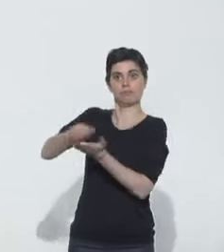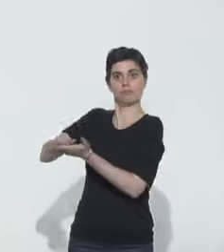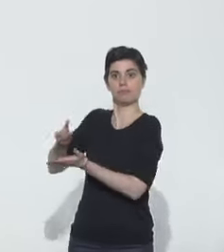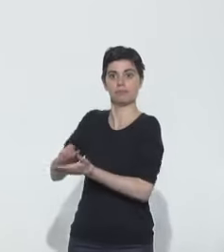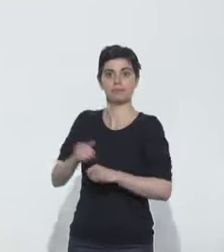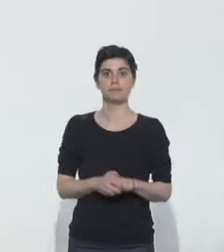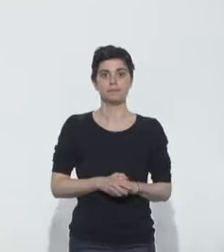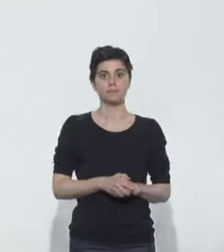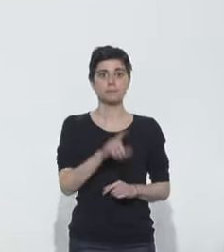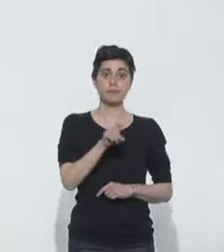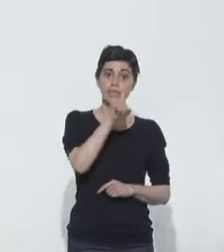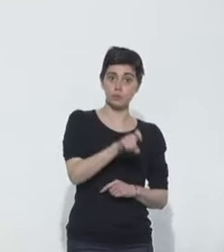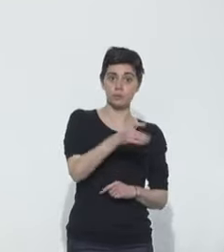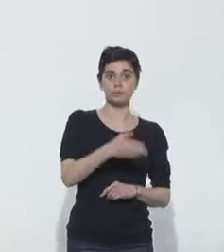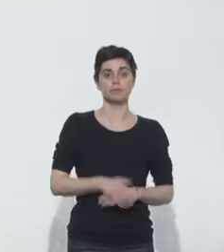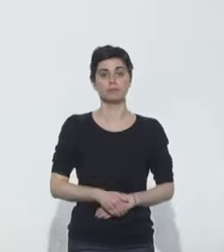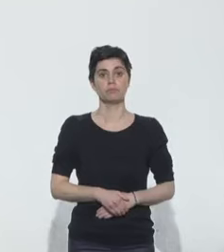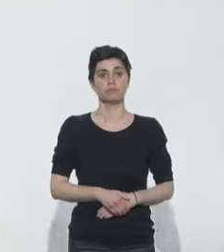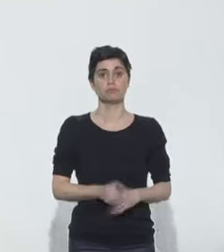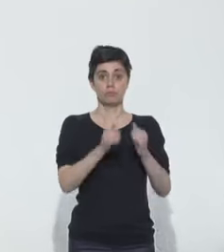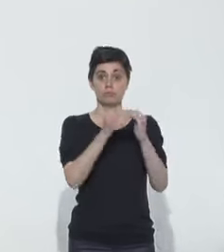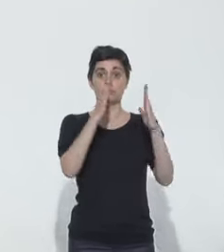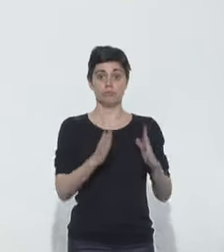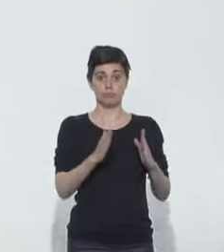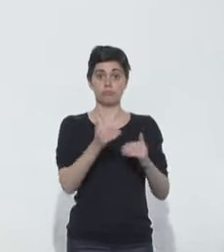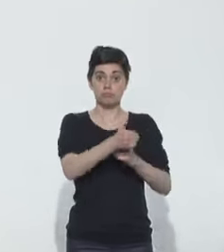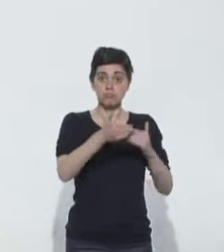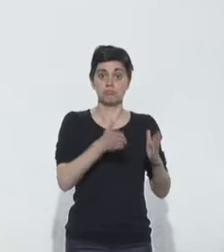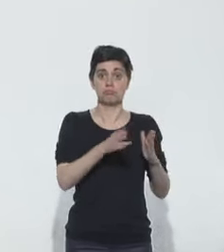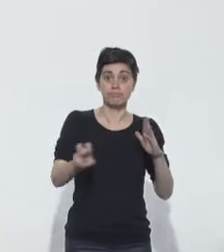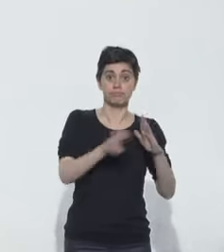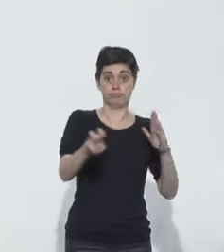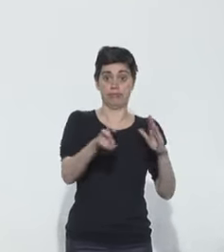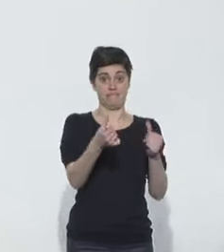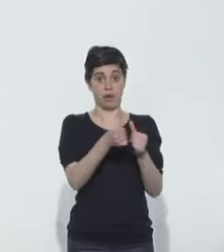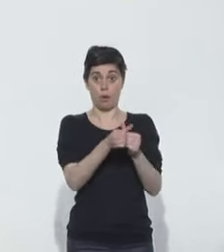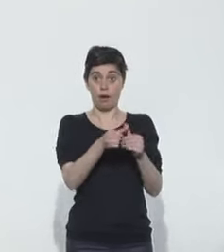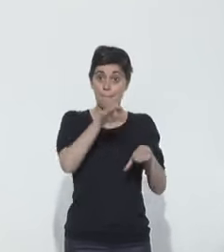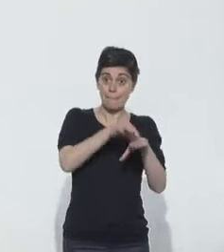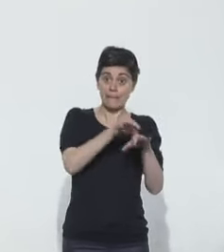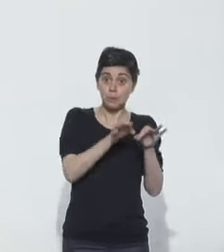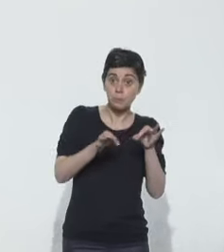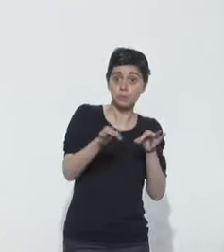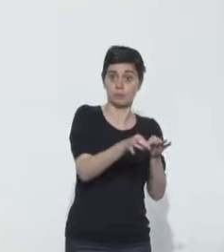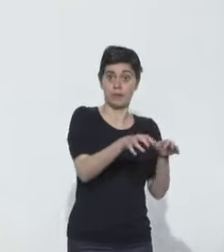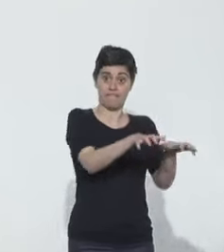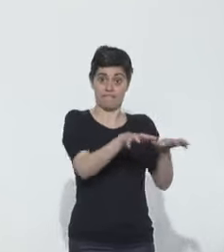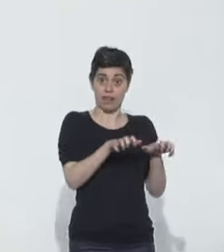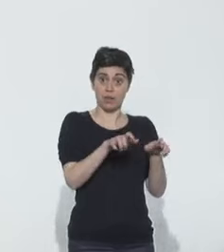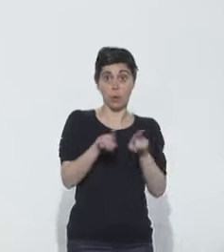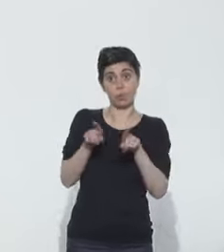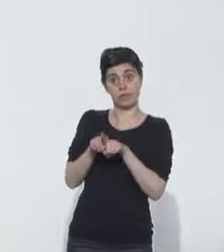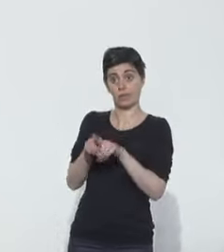Une question pour l'Huffington Post. Le confinement a été décidé mi-mars pour freiner la propagation de l'épidémie et limiter la saturation des services